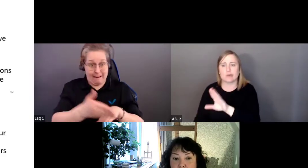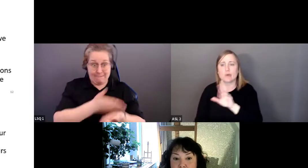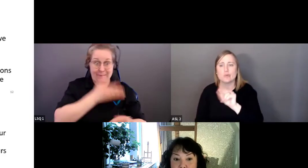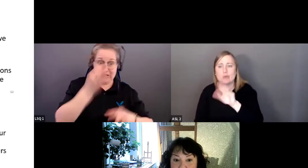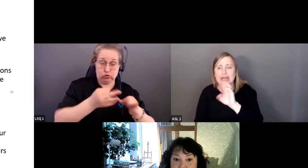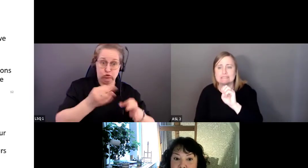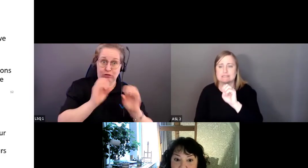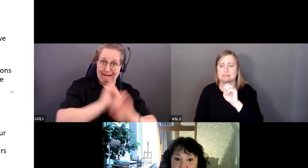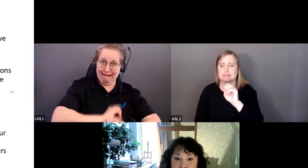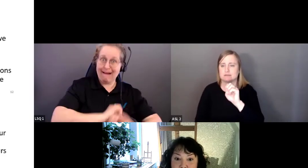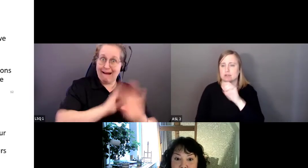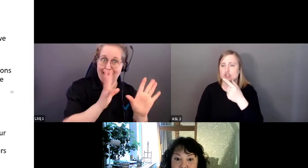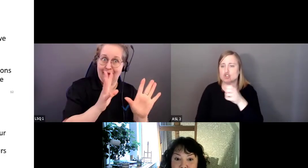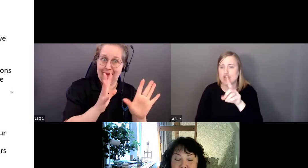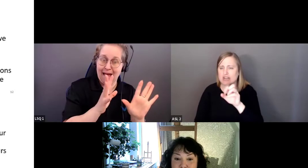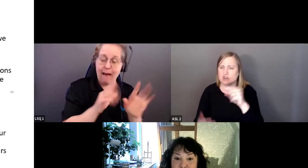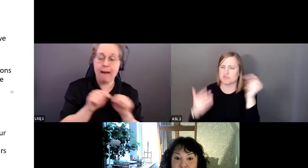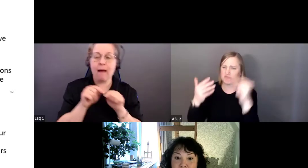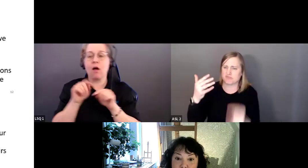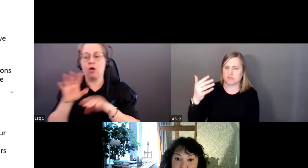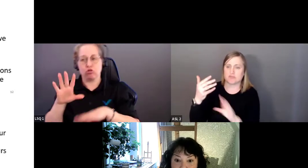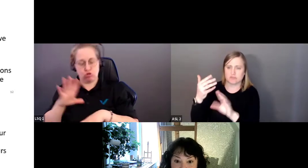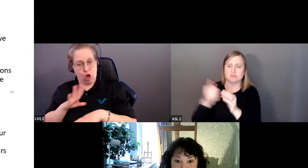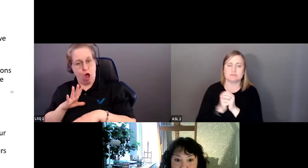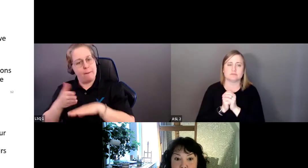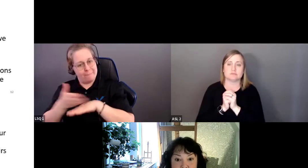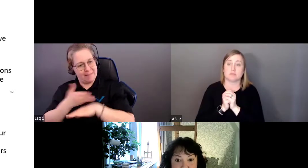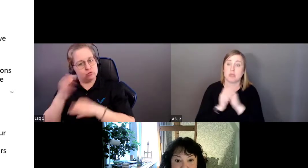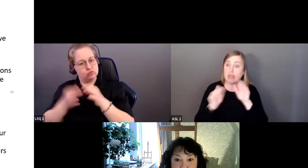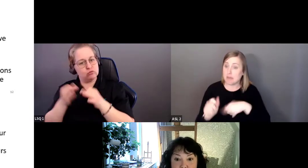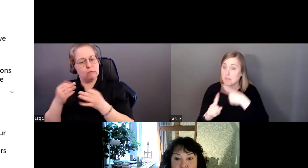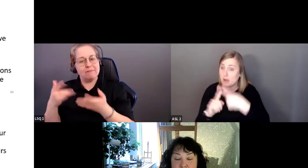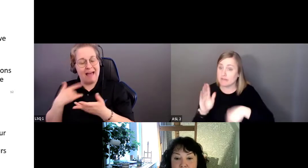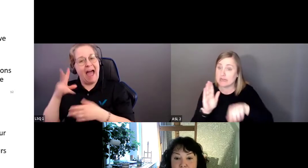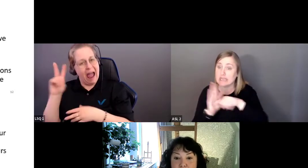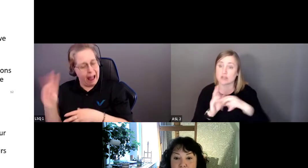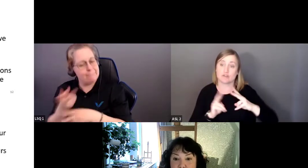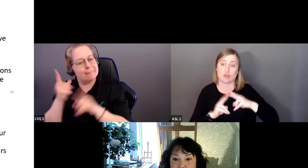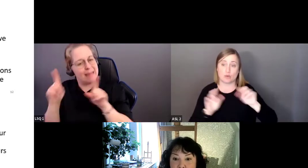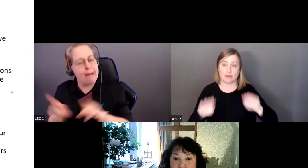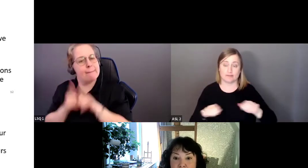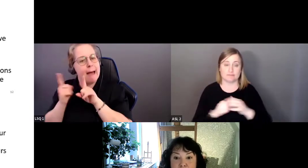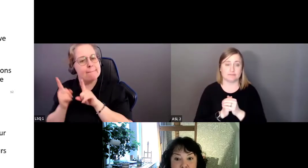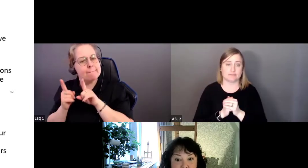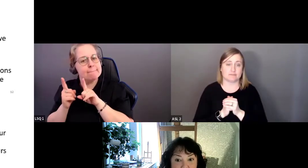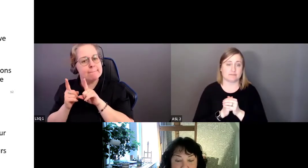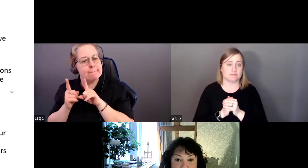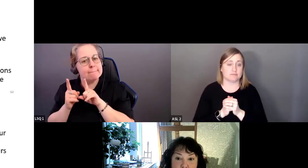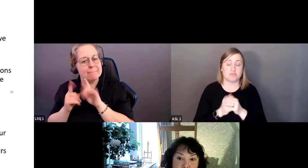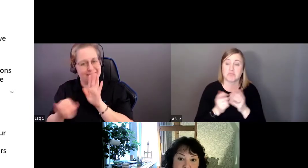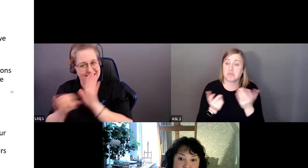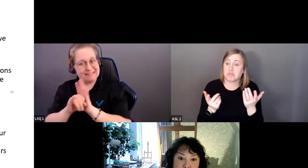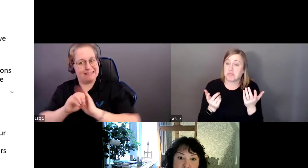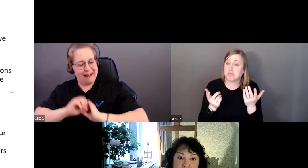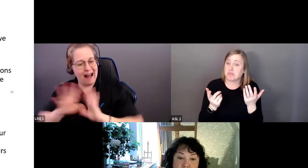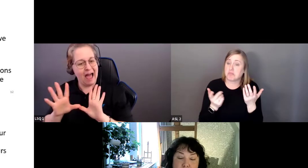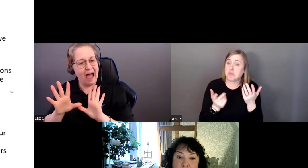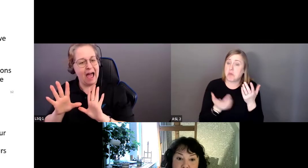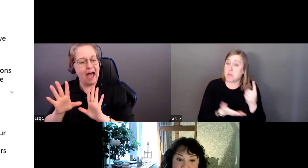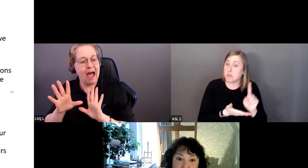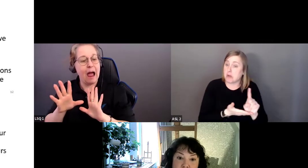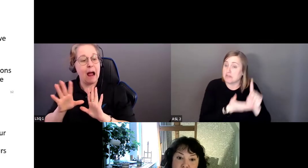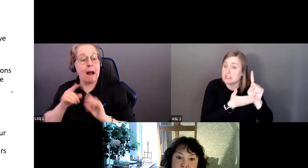rapide fondé sur la race ou d'autres éléments identifiables. Et comme pour le préjugé